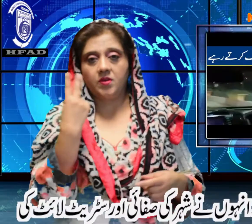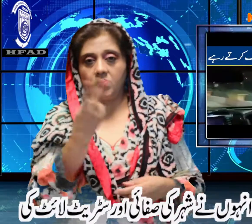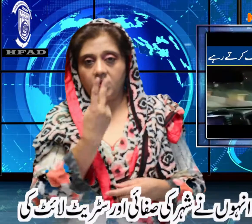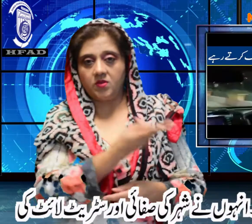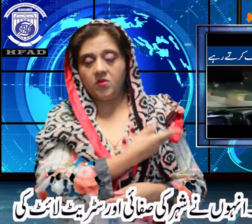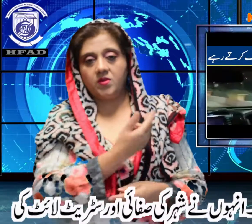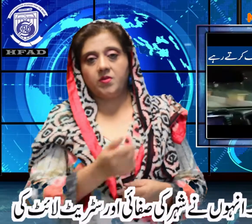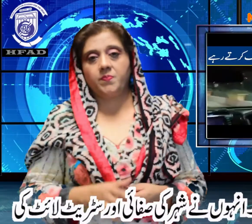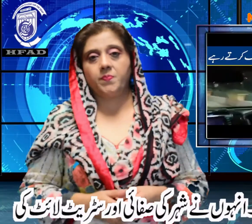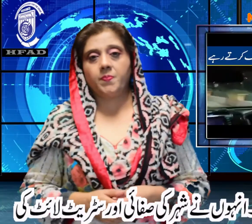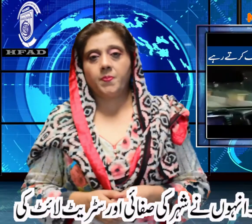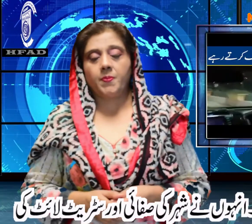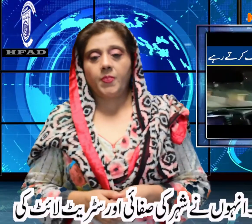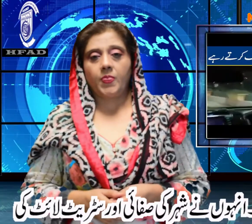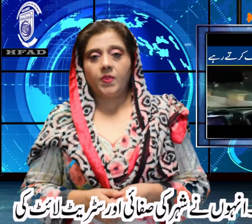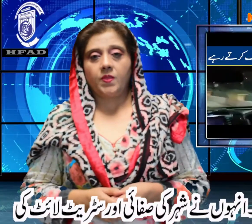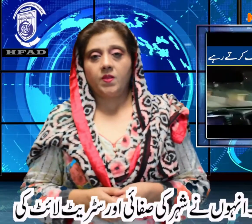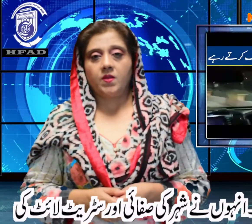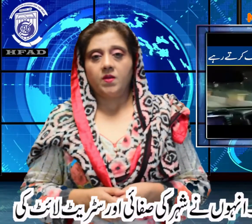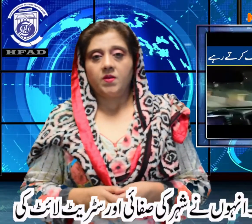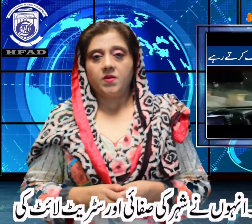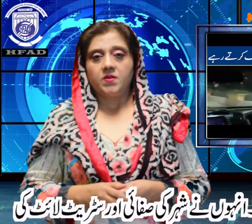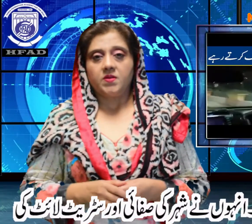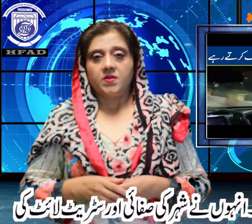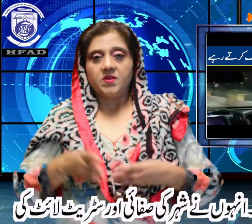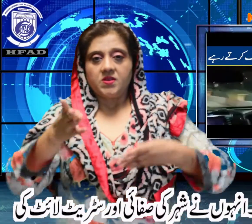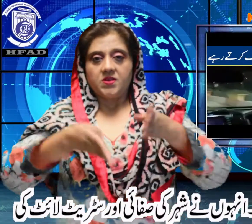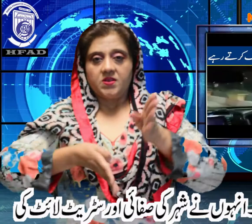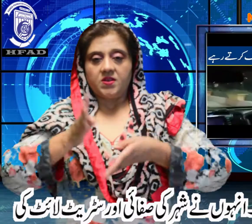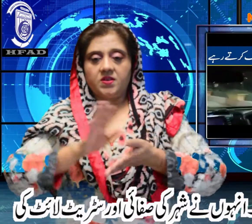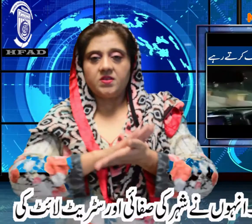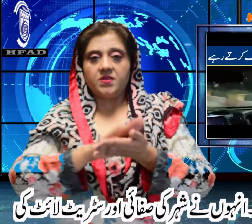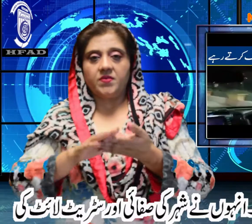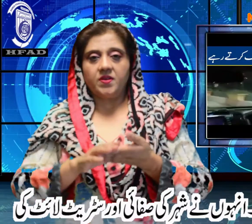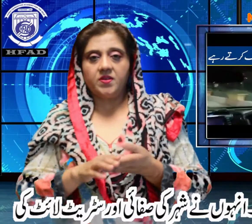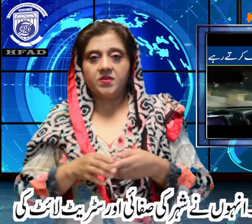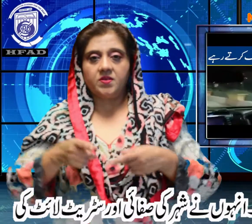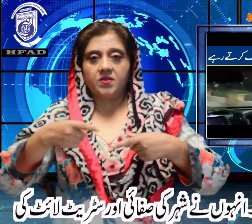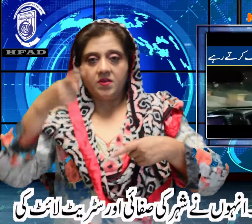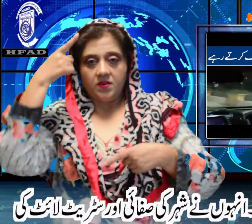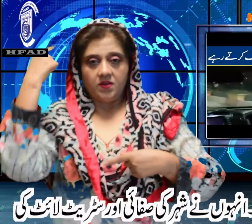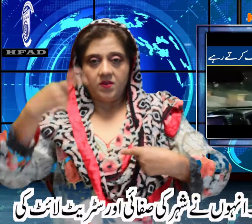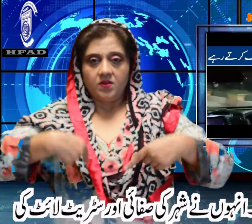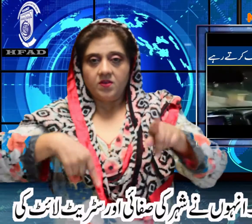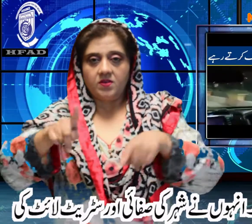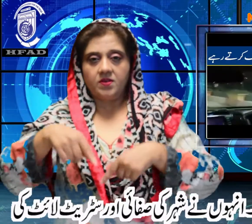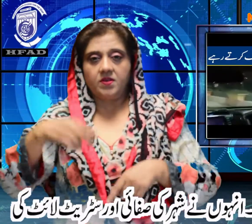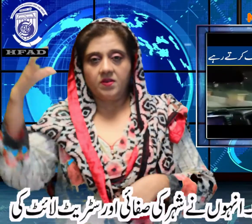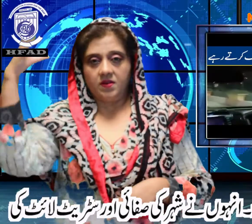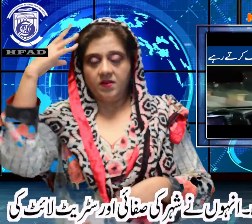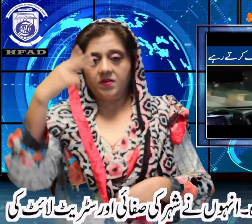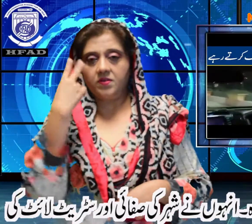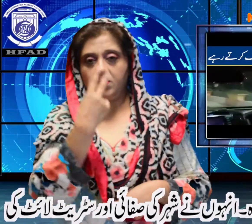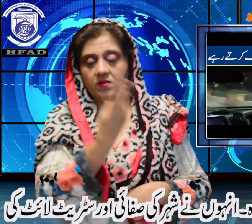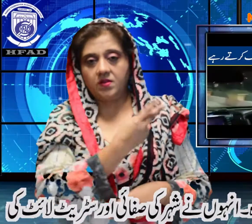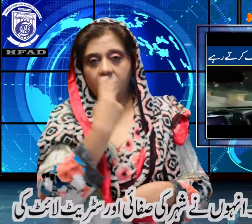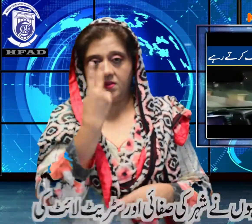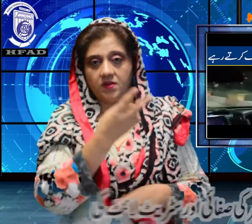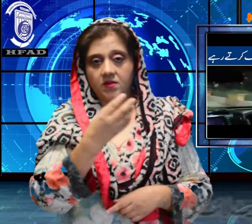انہوں نے شہر کی صفائی اور سٹریٹ لائٹ کی سوٹے حال دیکھ کر شدید رحمی کا اظہار